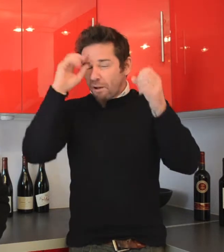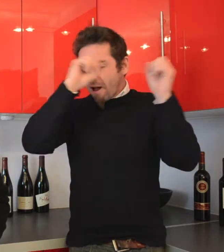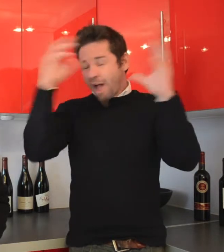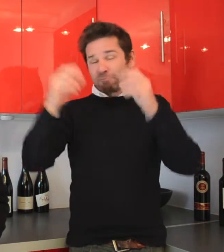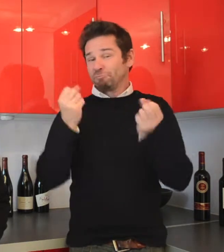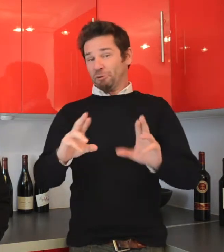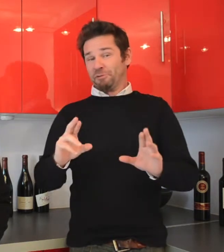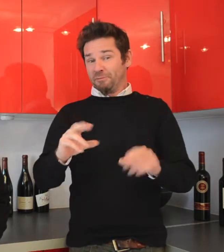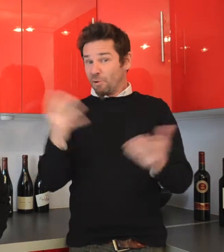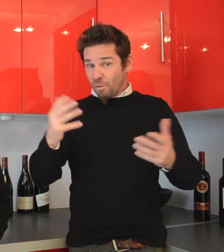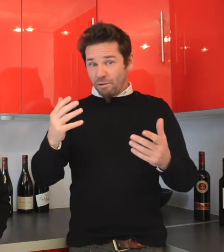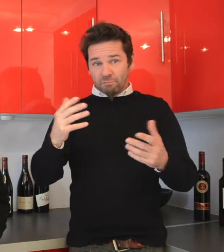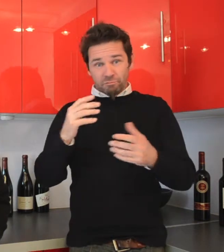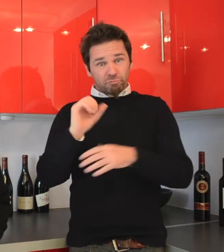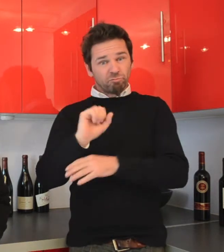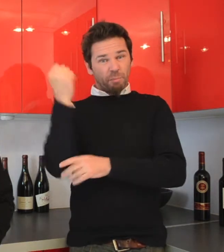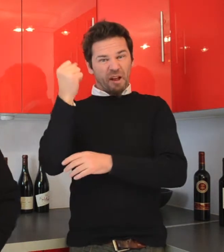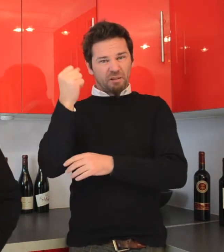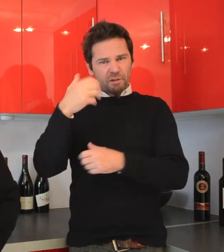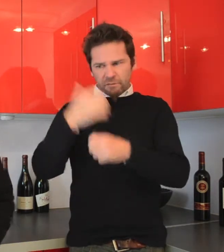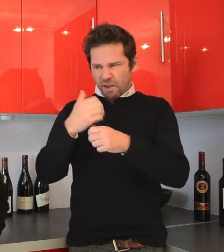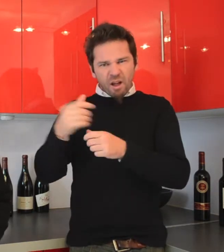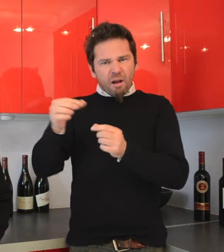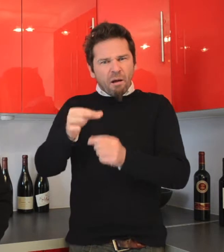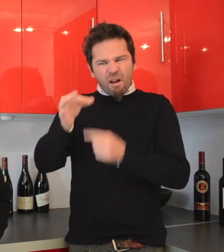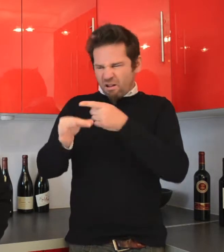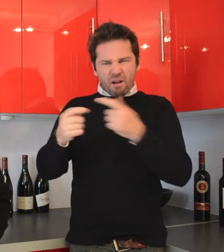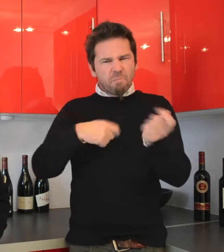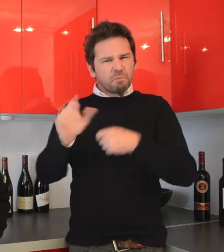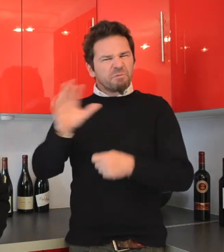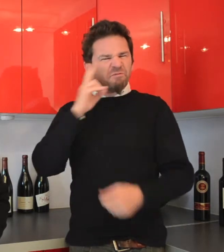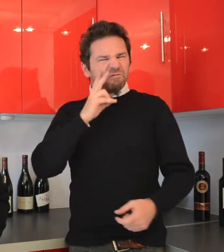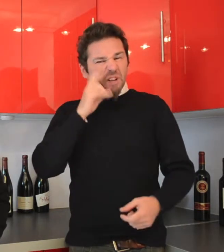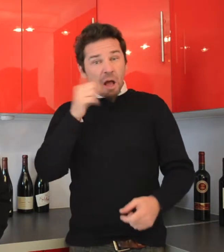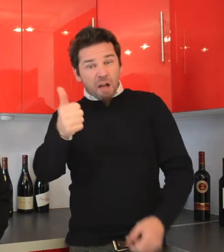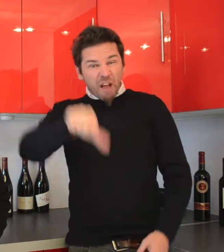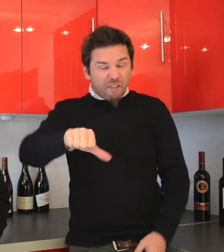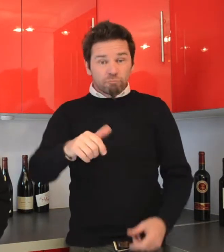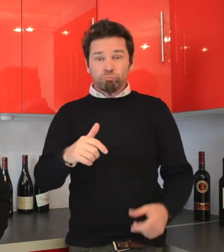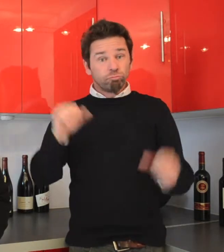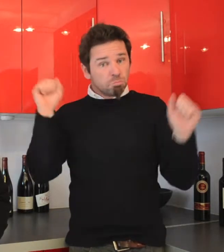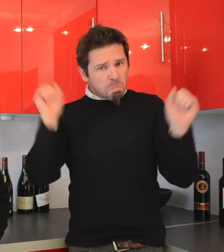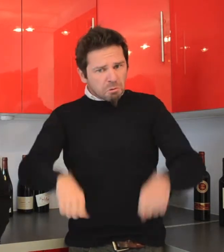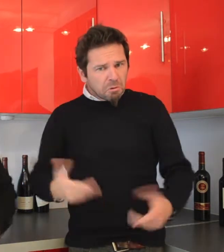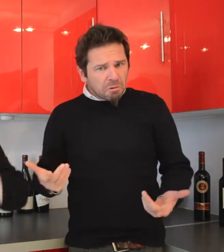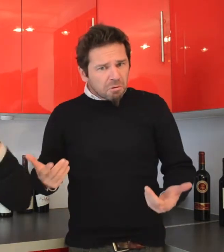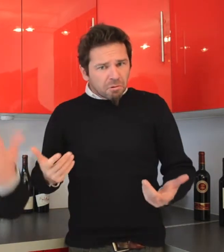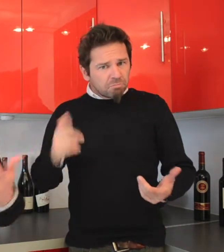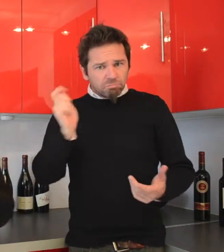Déguster du champagne dans un verre à vin, est-ce que c'est bien, est-ce que c'est pas bien ? Mais c'est parfaitement possible. Et puis surtout pour déguster,